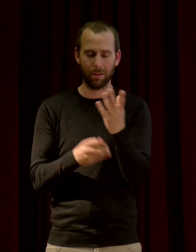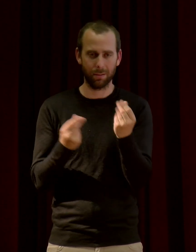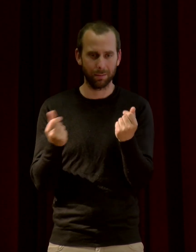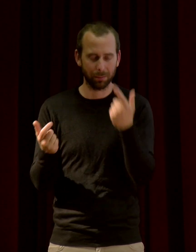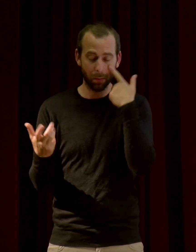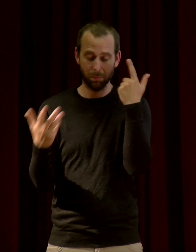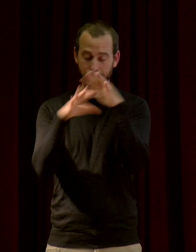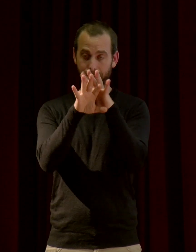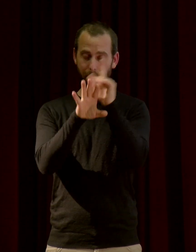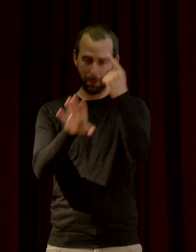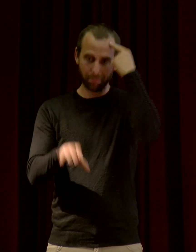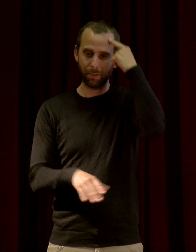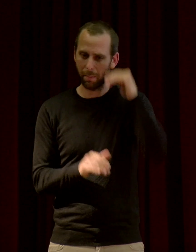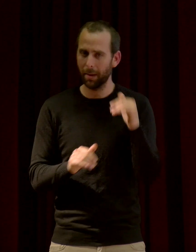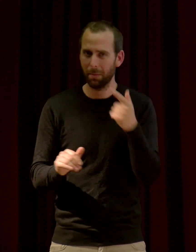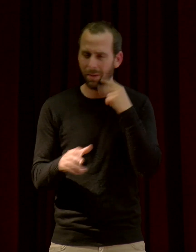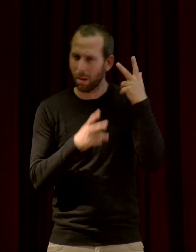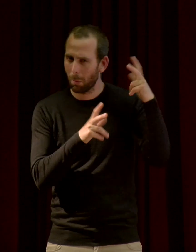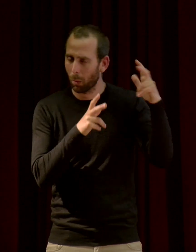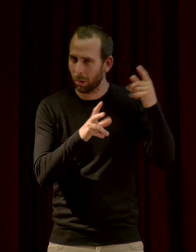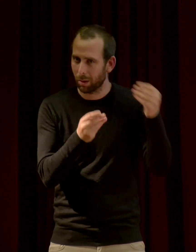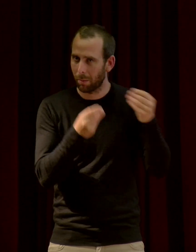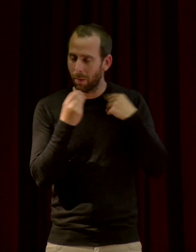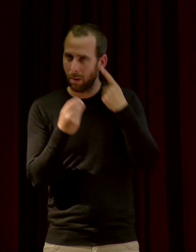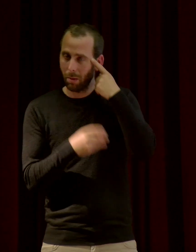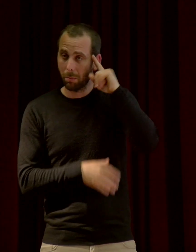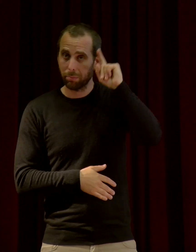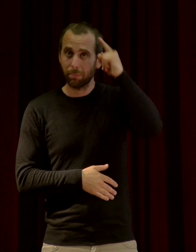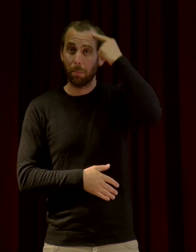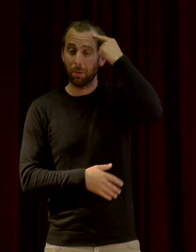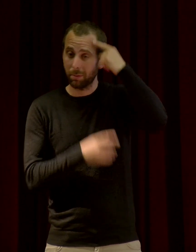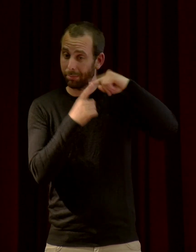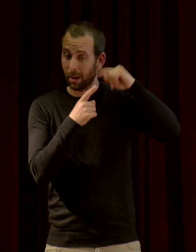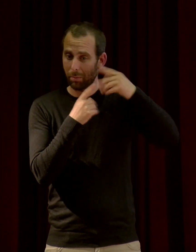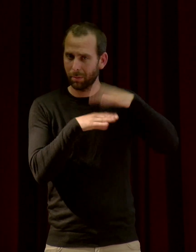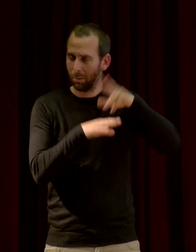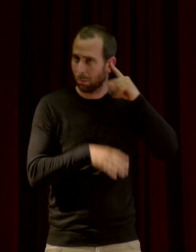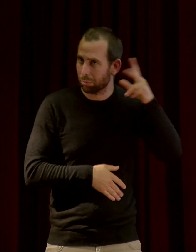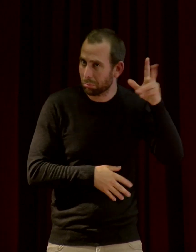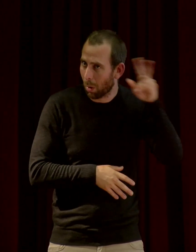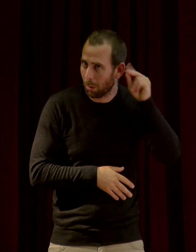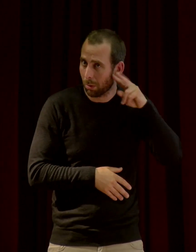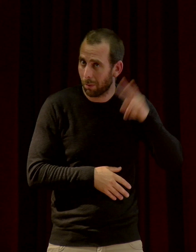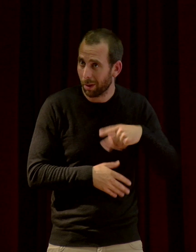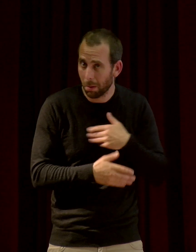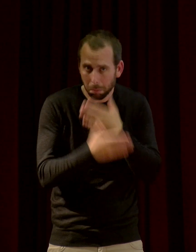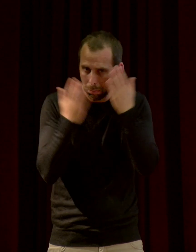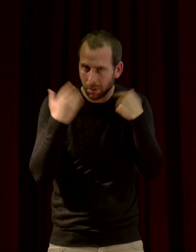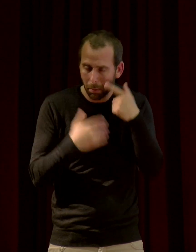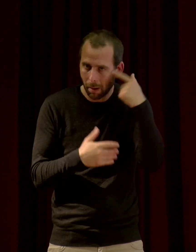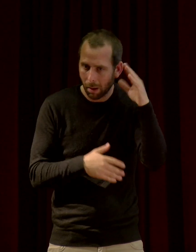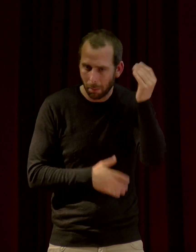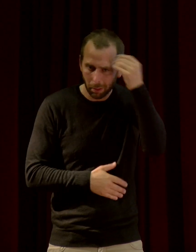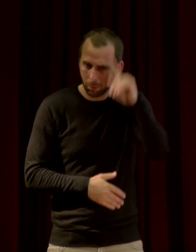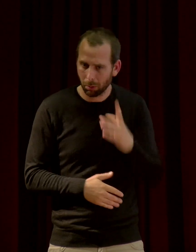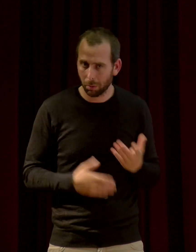qu'il y vraiment des capacités hypnotiques importantes ou déstabilisantes ou quelque chose comme ça ?